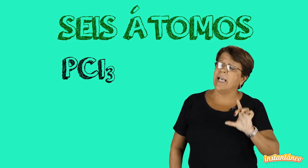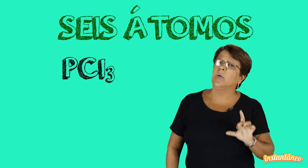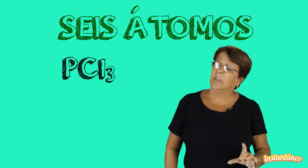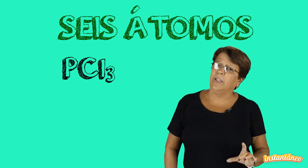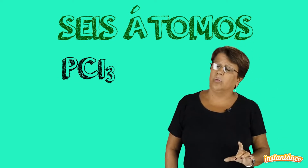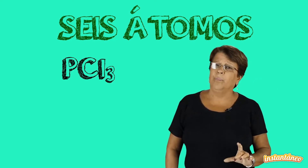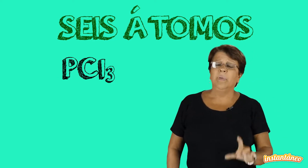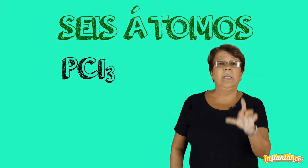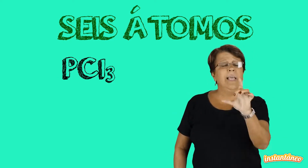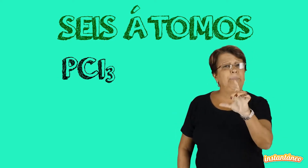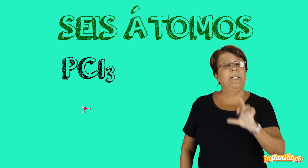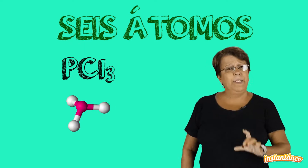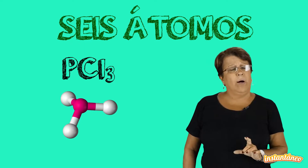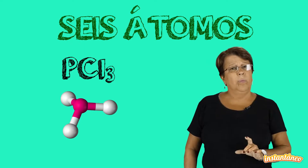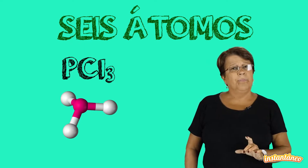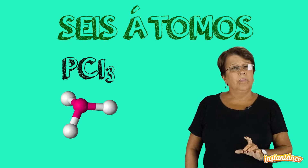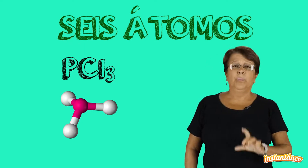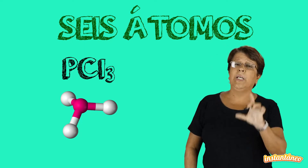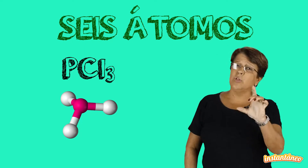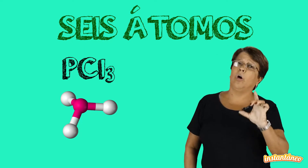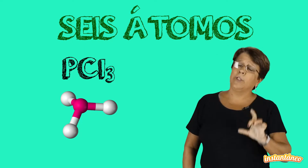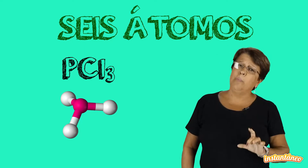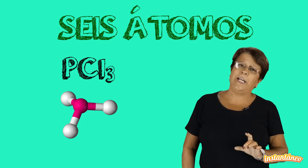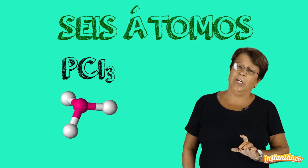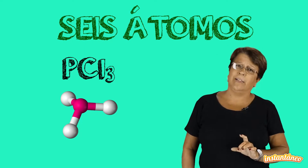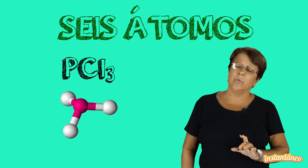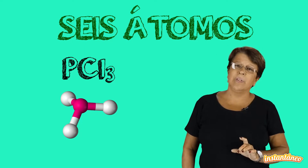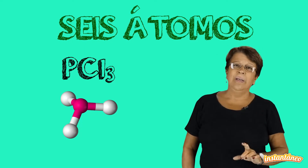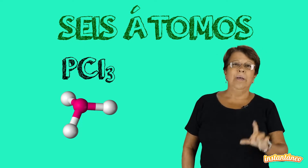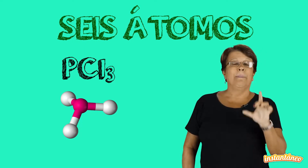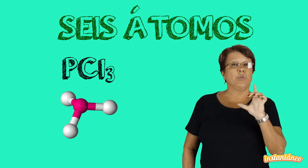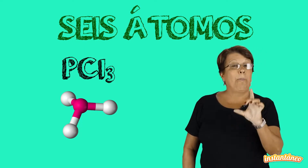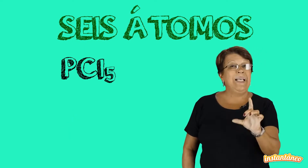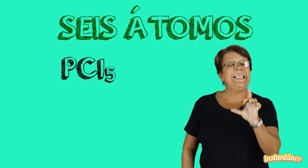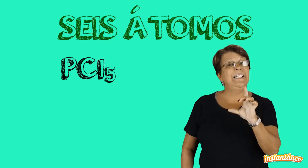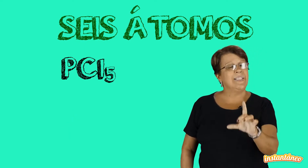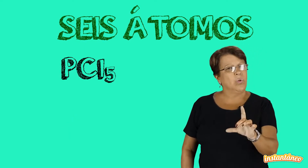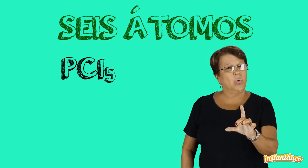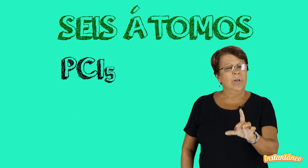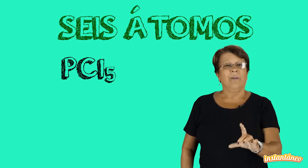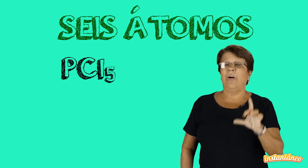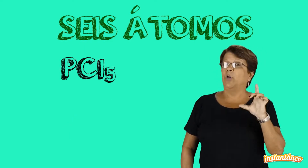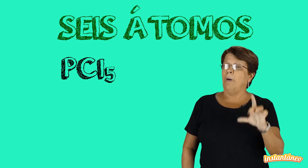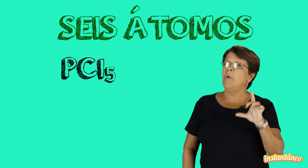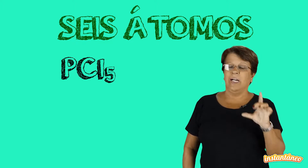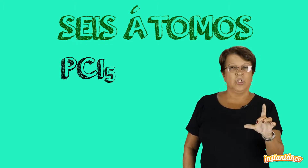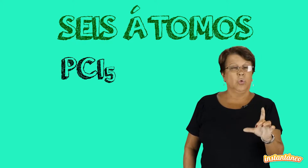segue o octeto. E é piramidal, porque há sobra de um par de elétrons. Mas o PCl5 vai formar um arranjo